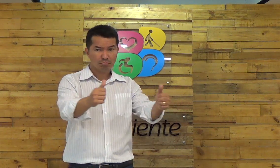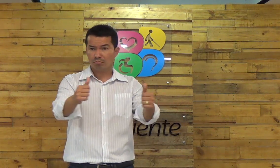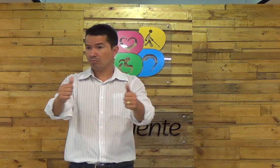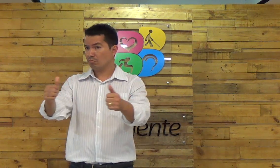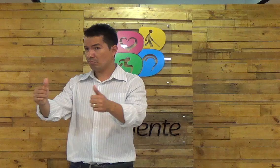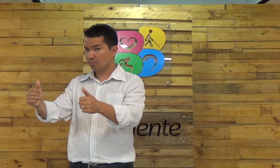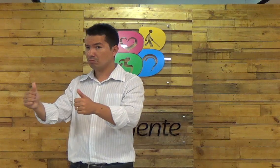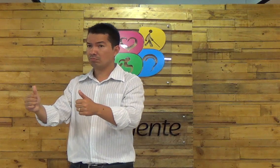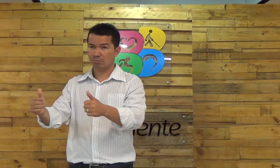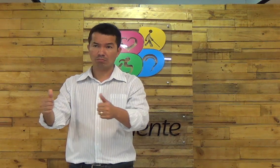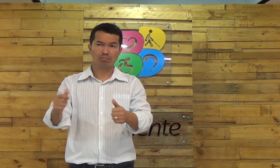tudo bem